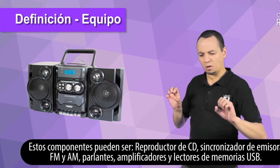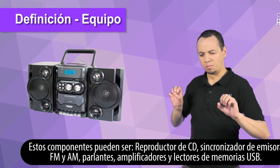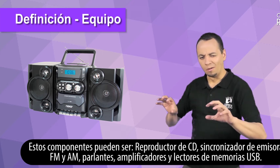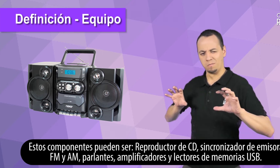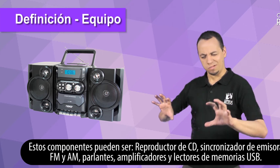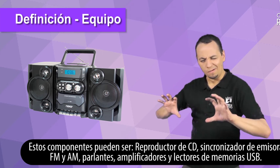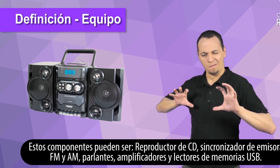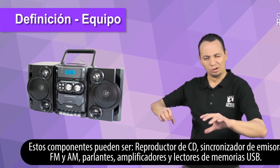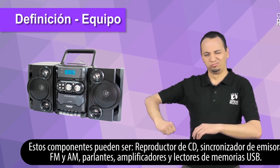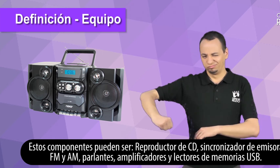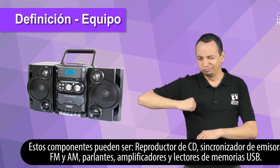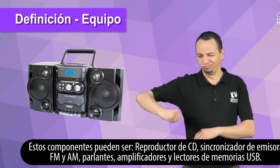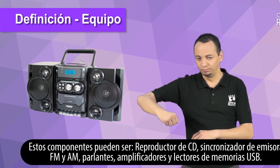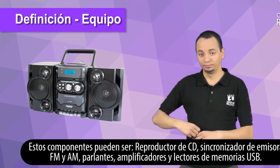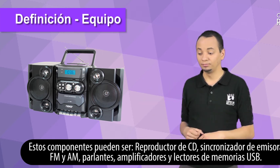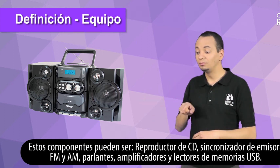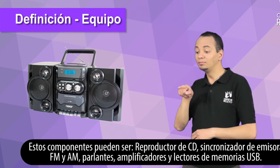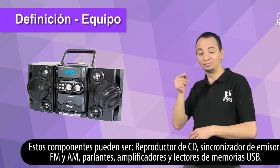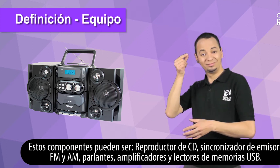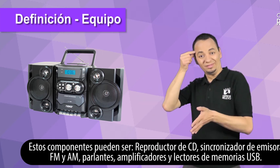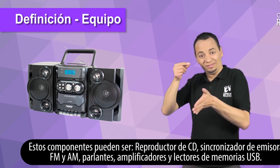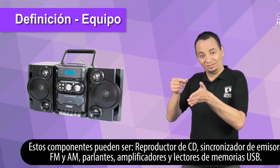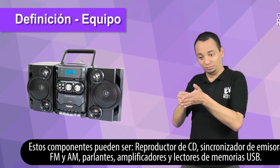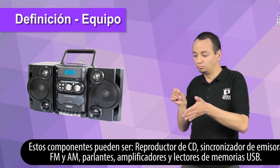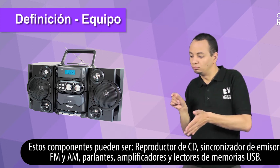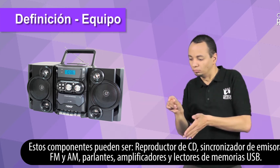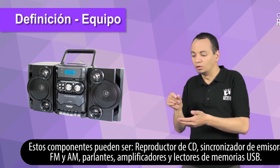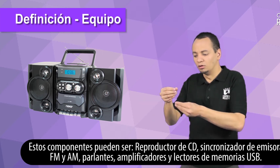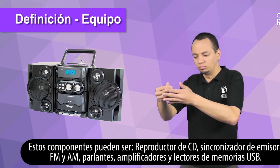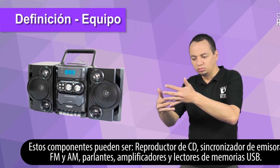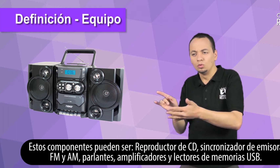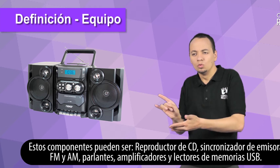parlantes, amplificadores y lectores de memorias USB.